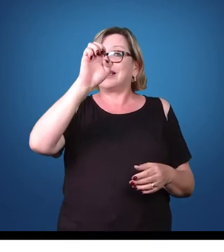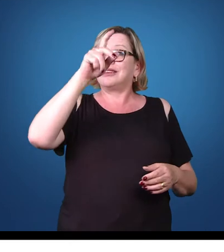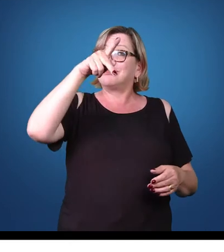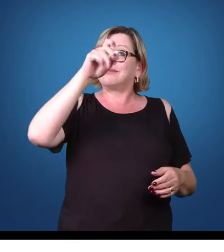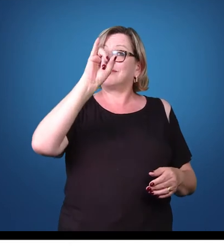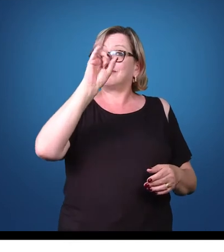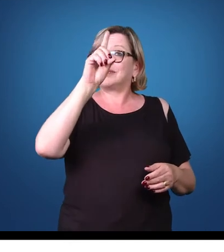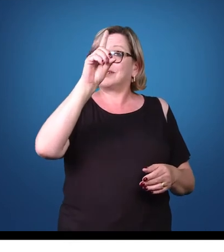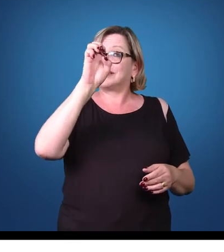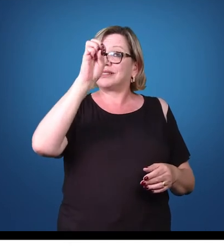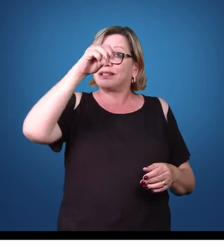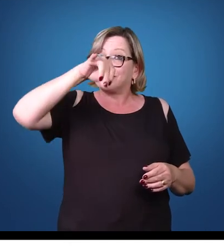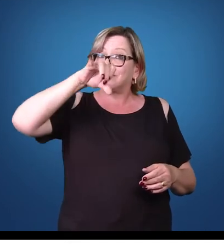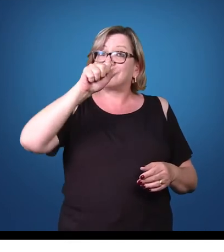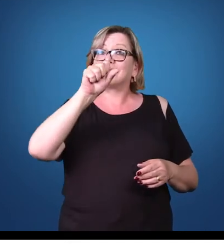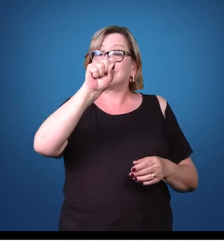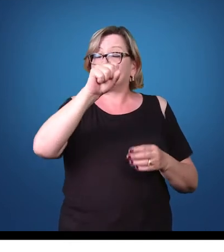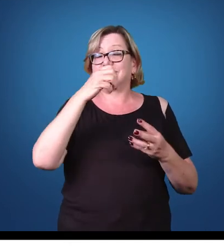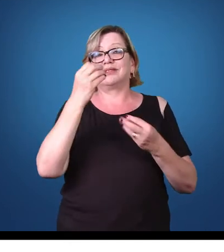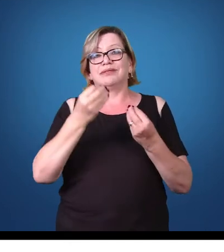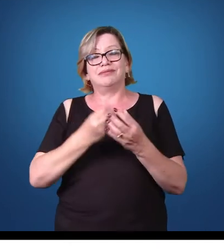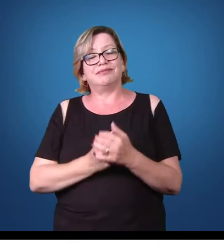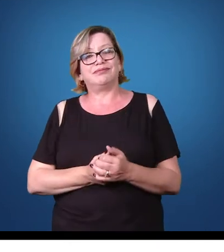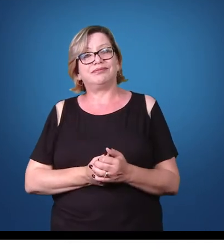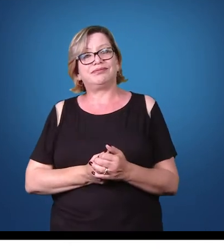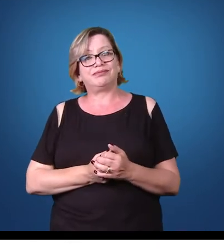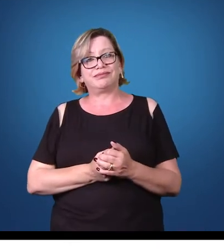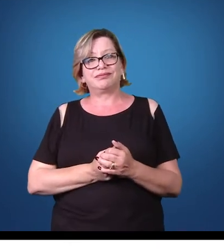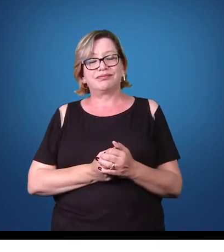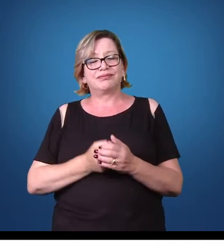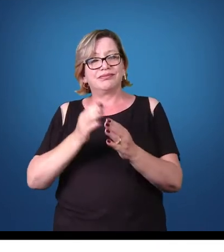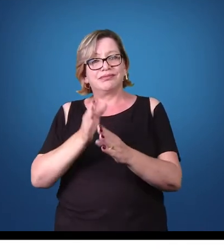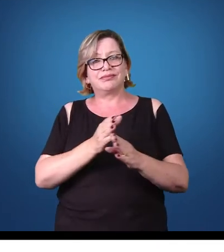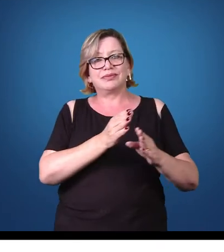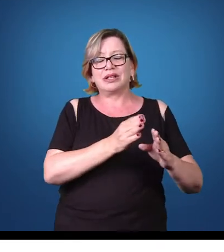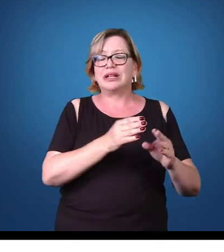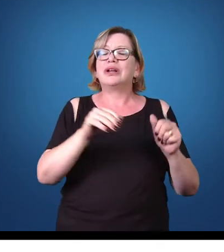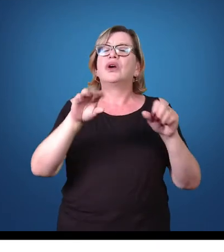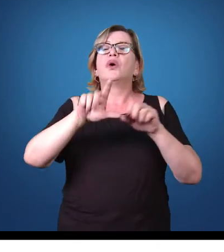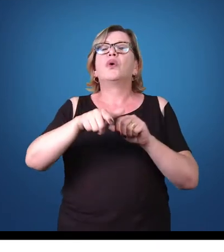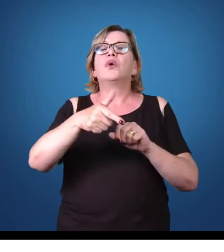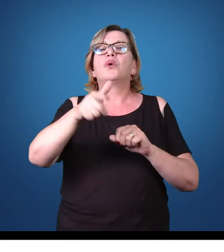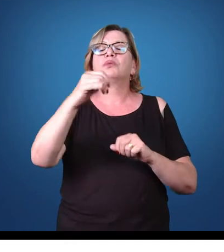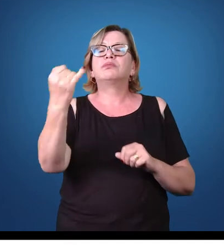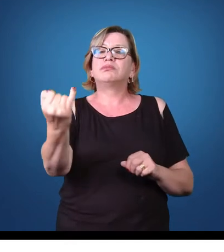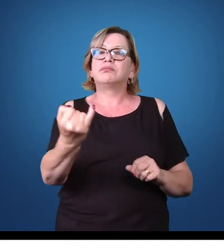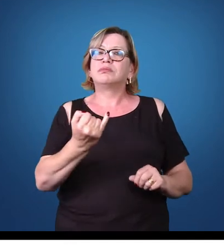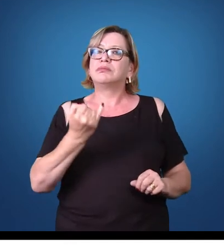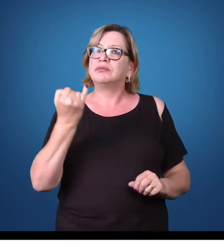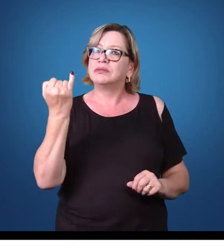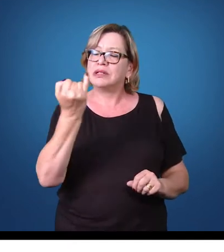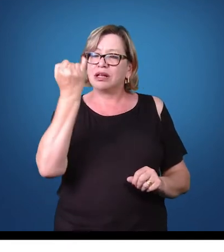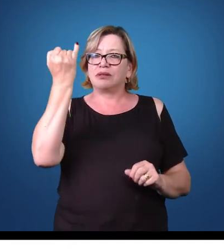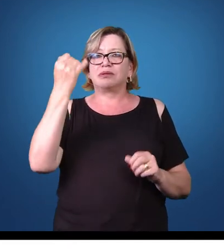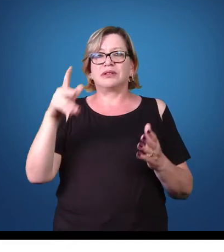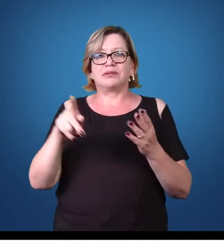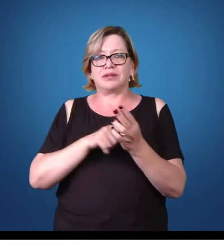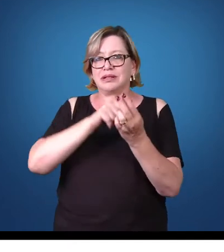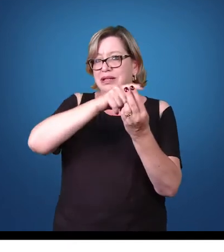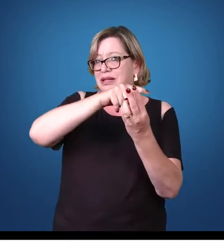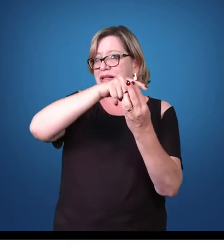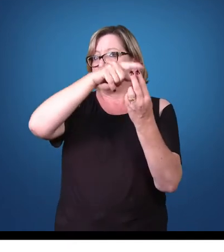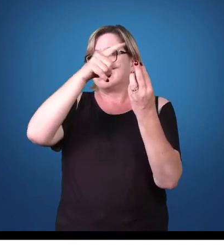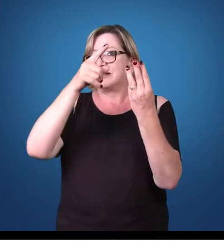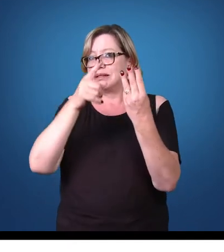determinada população. Um outro ponto importante dessa tríade